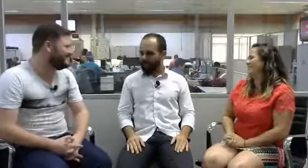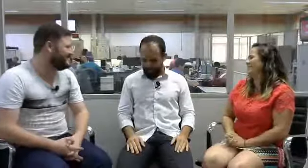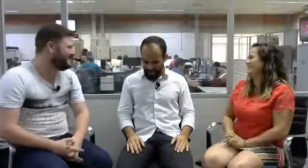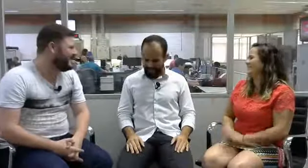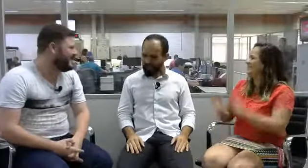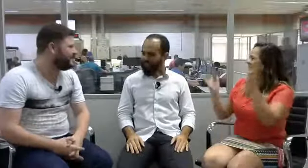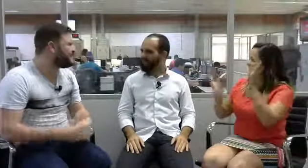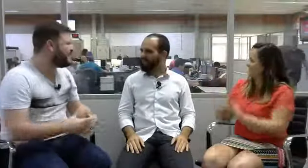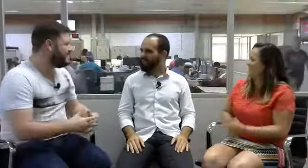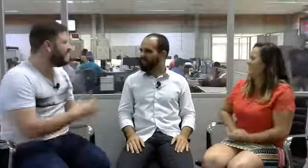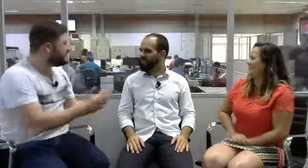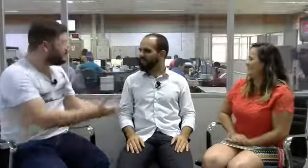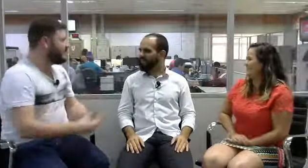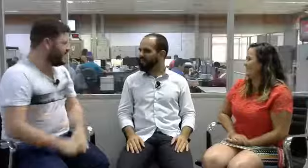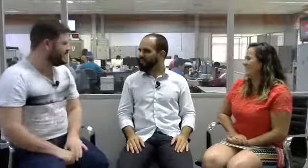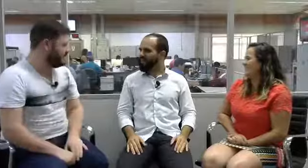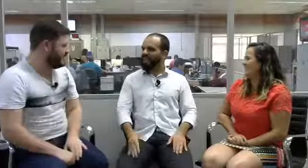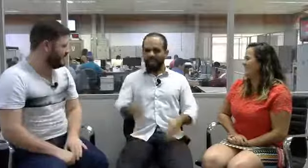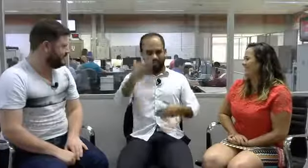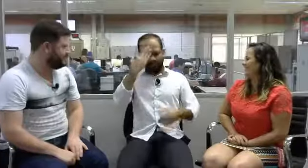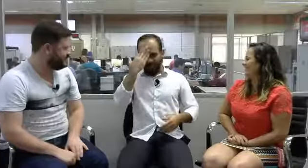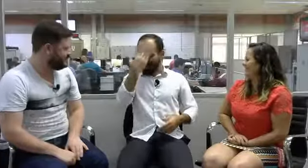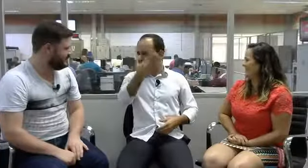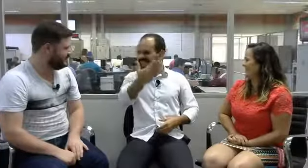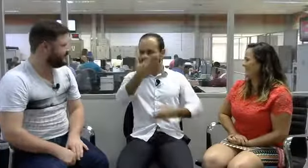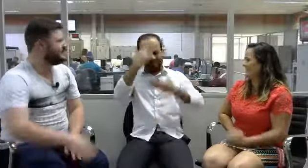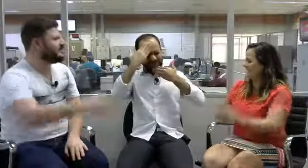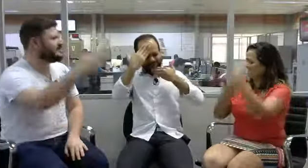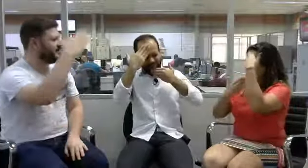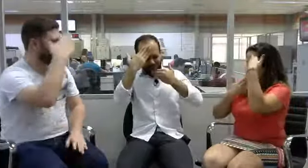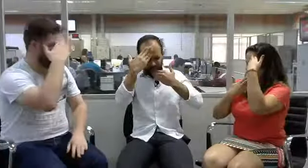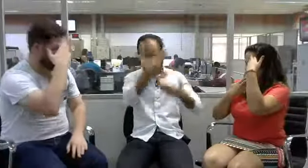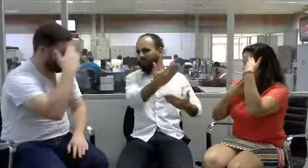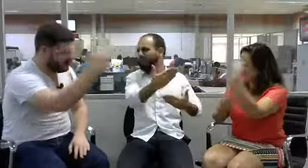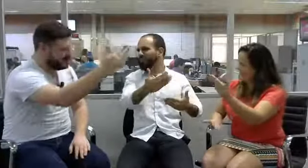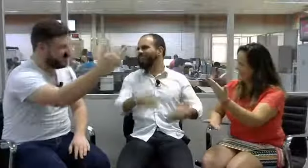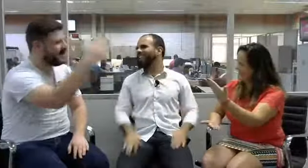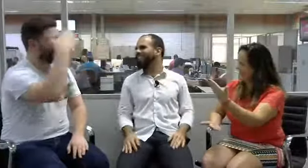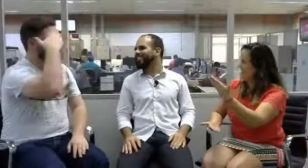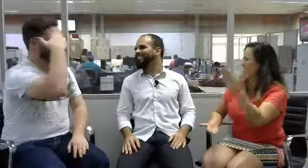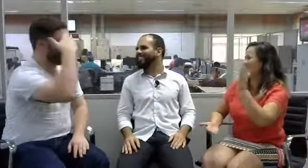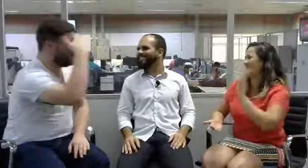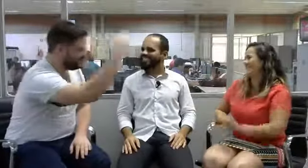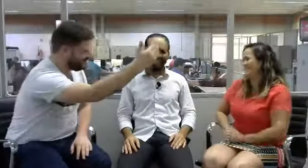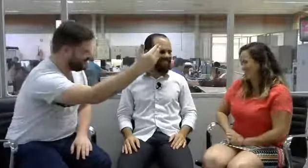Obrigado. Me ensina a falar muito obrigado para ela. Obrigado. Muito obrigado. Obrigado. Muito obrigado.